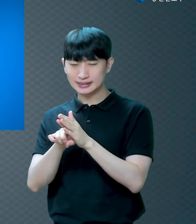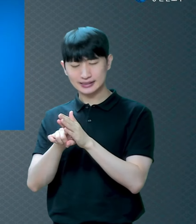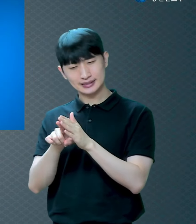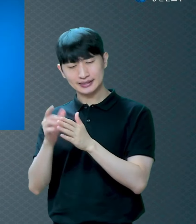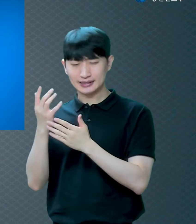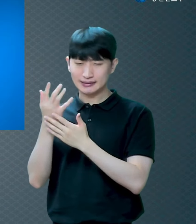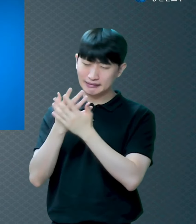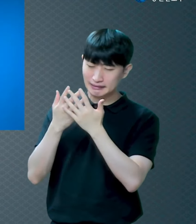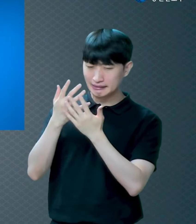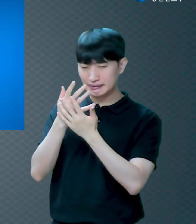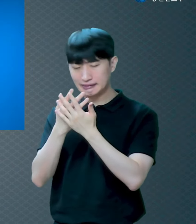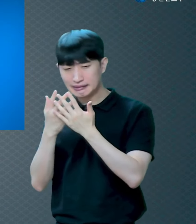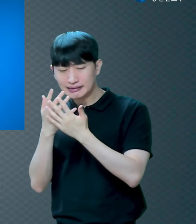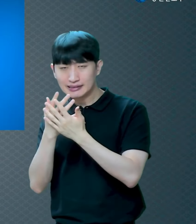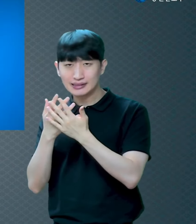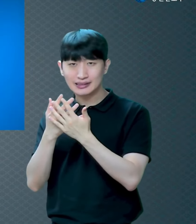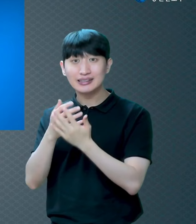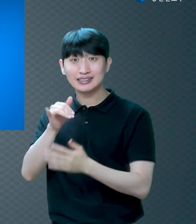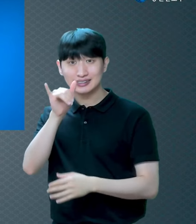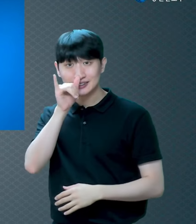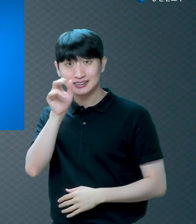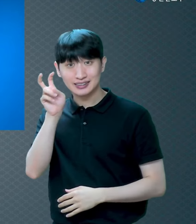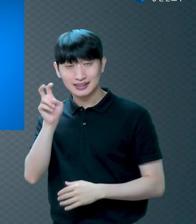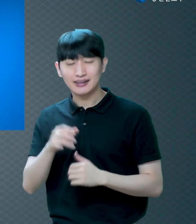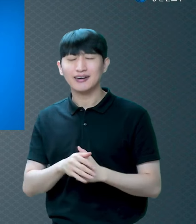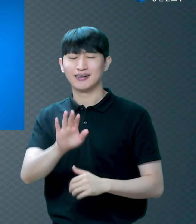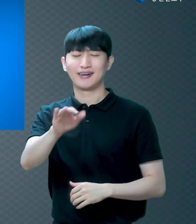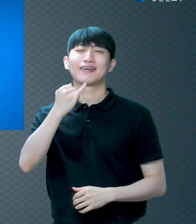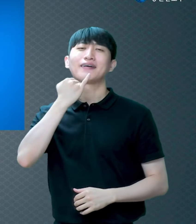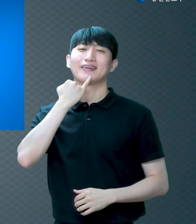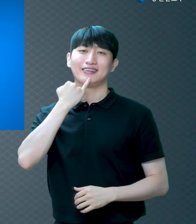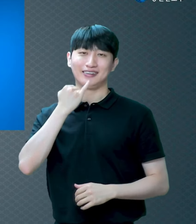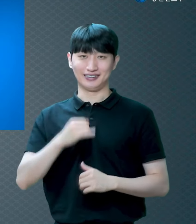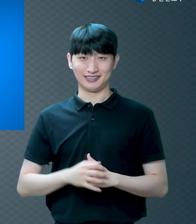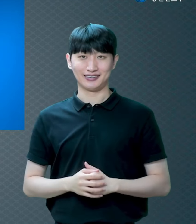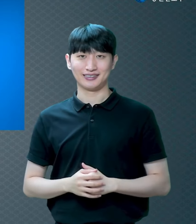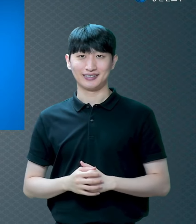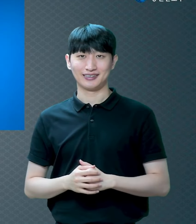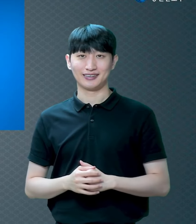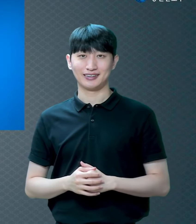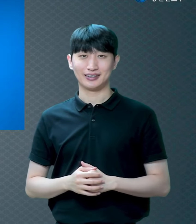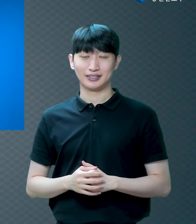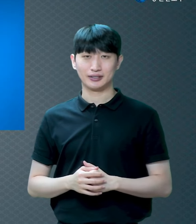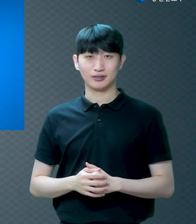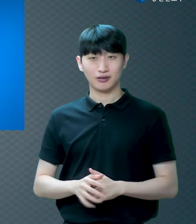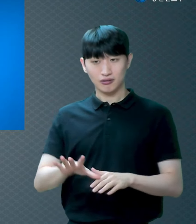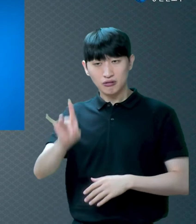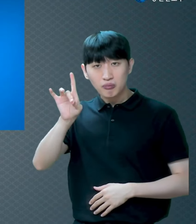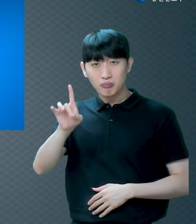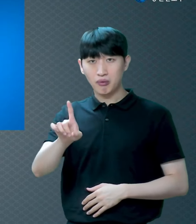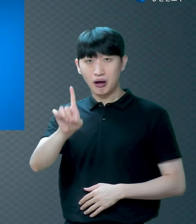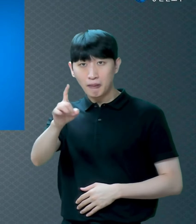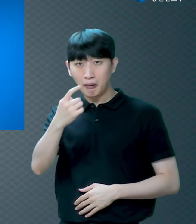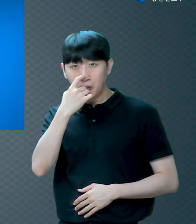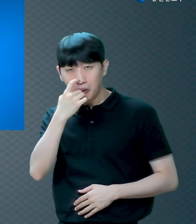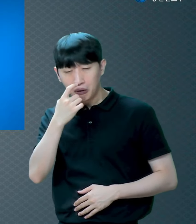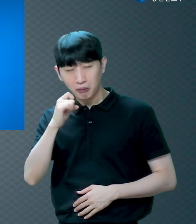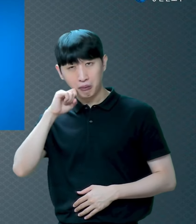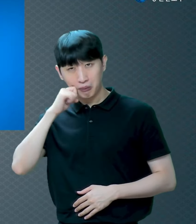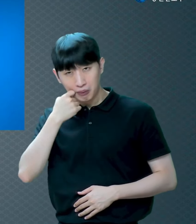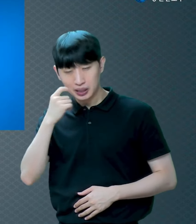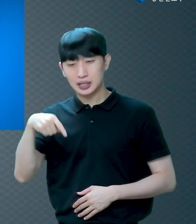왔다 갔다 하는 사람들도 있을 거예요 괜찮습니다 한 번 들어서 안 되면 두 번 들으면 됩니다